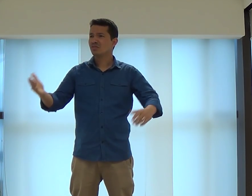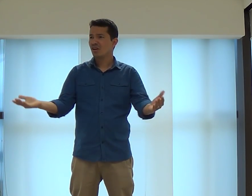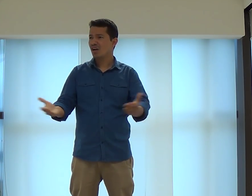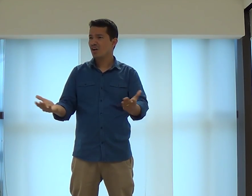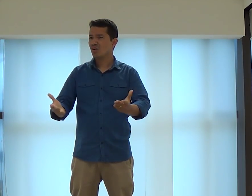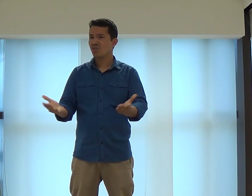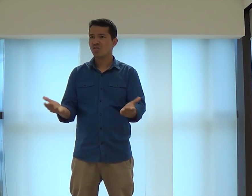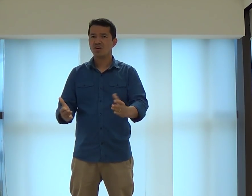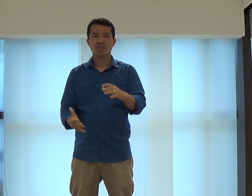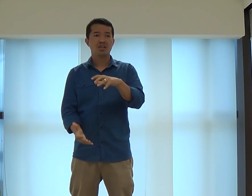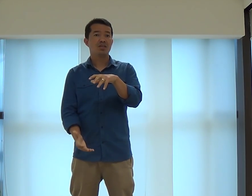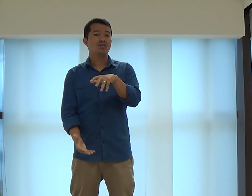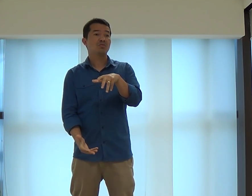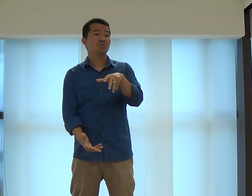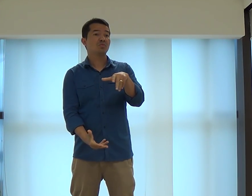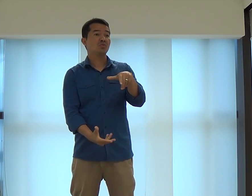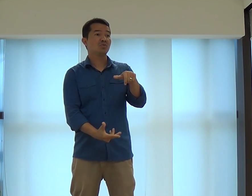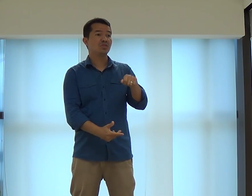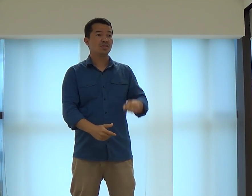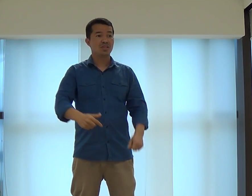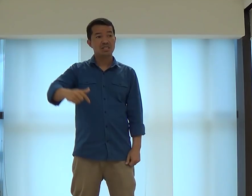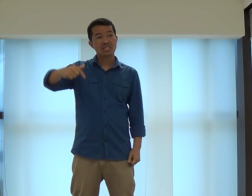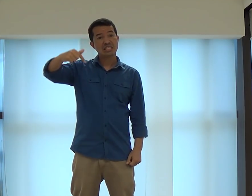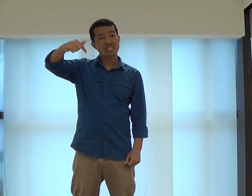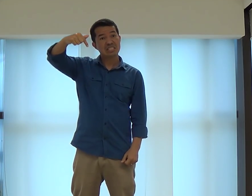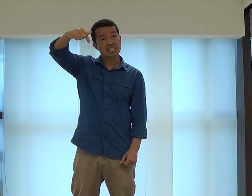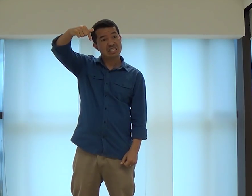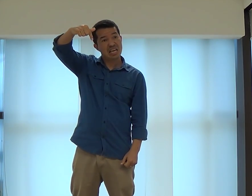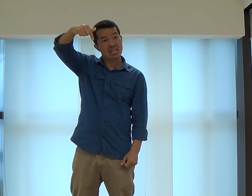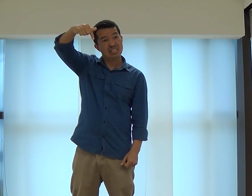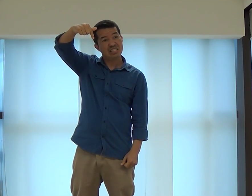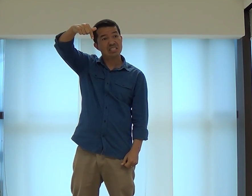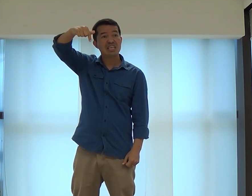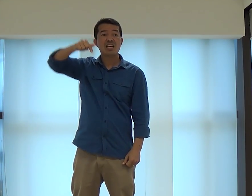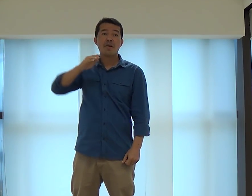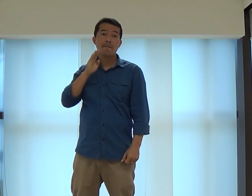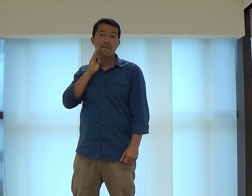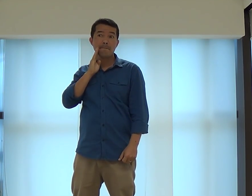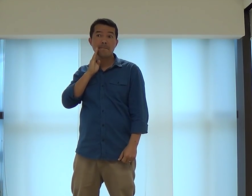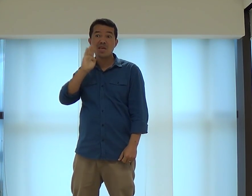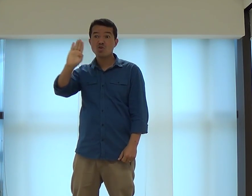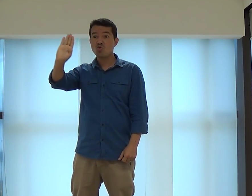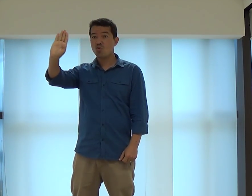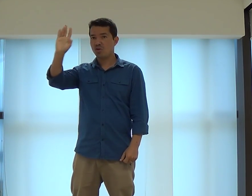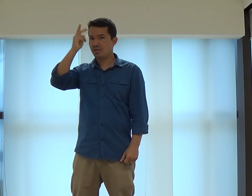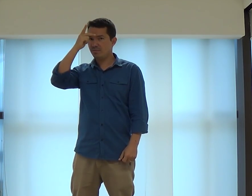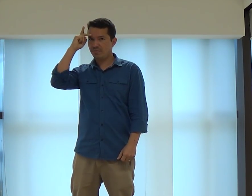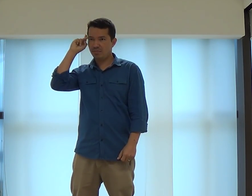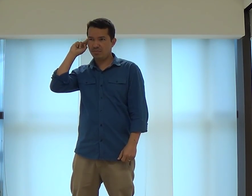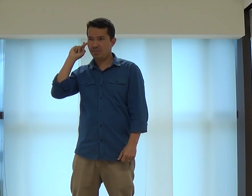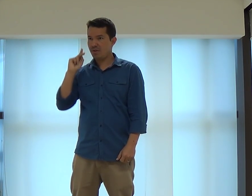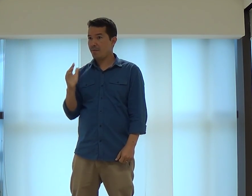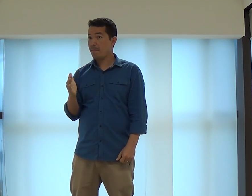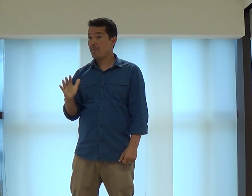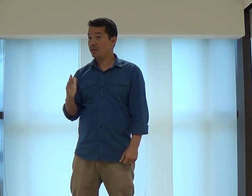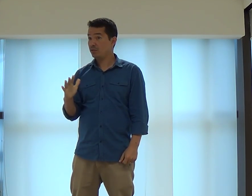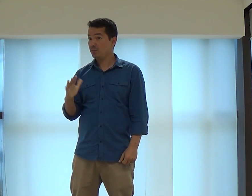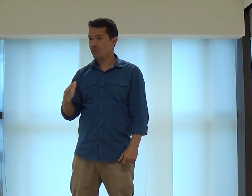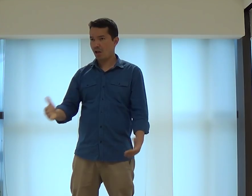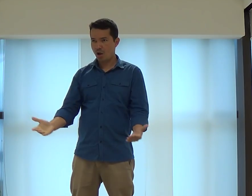Então, mais ou menos agora, no mundo, sete bilhões de